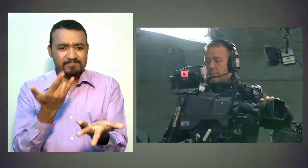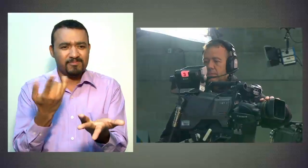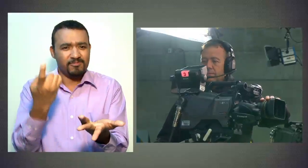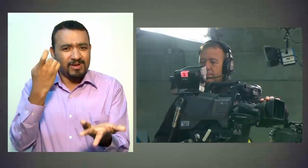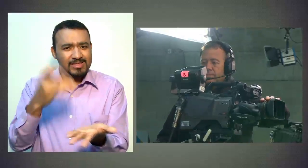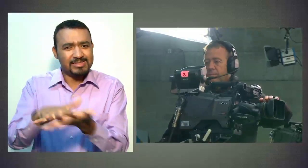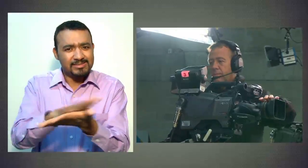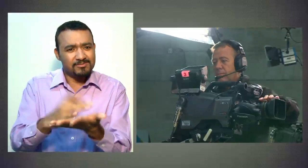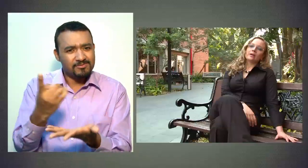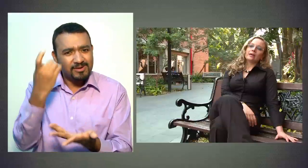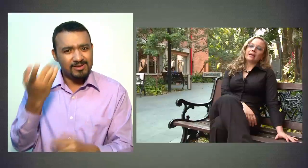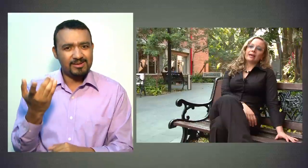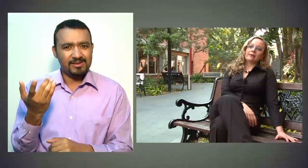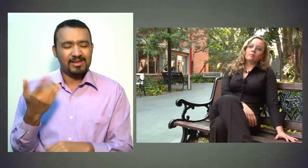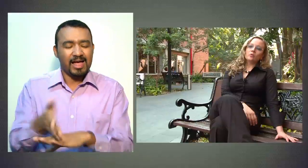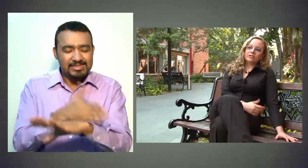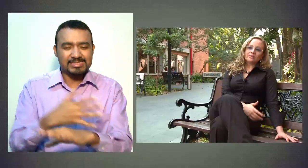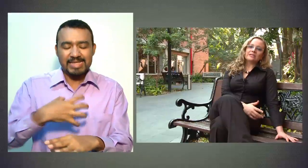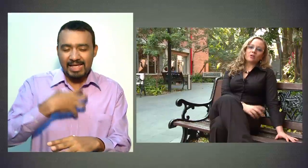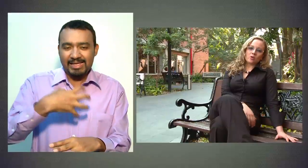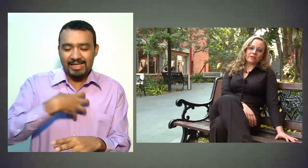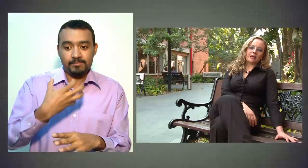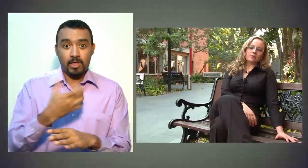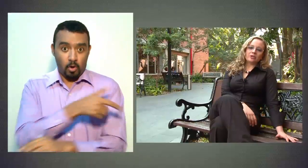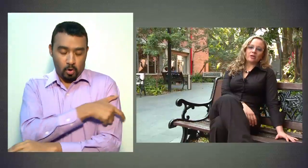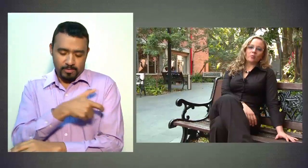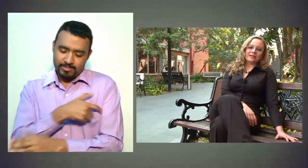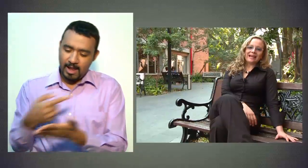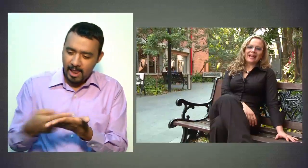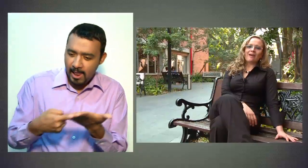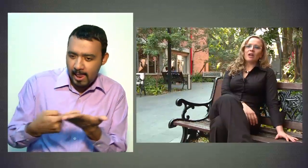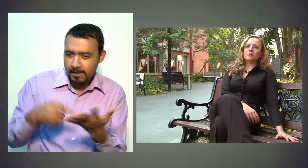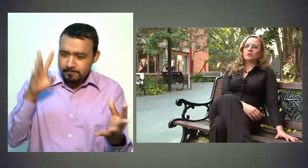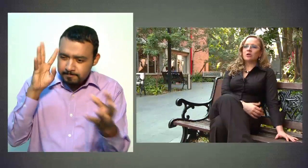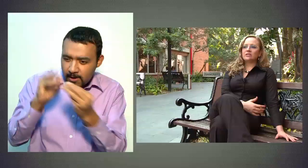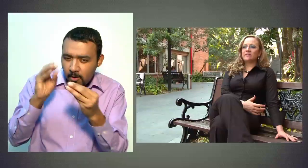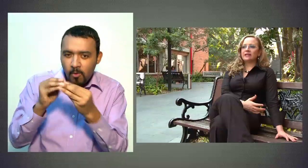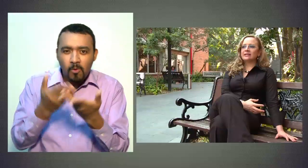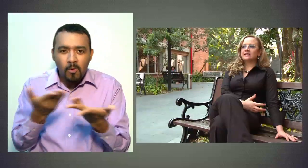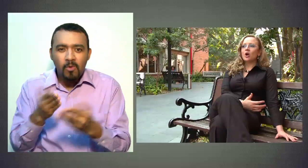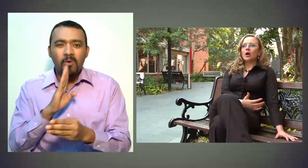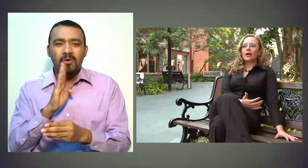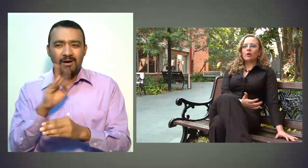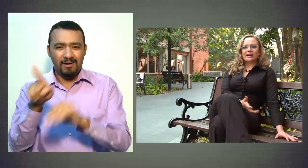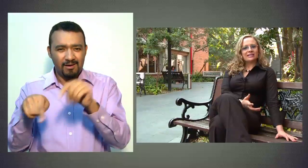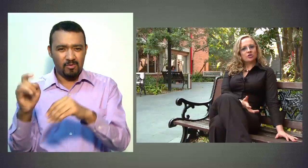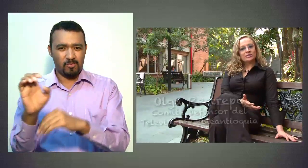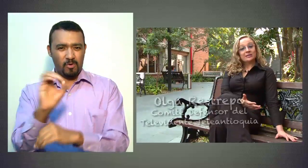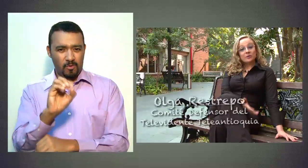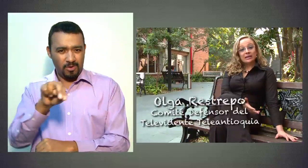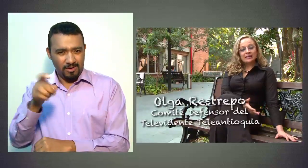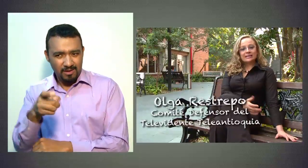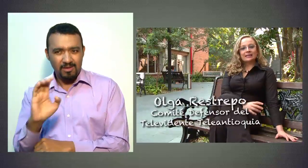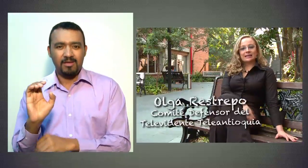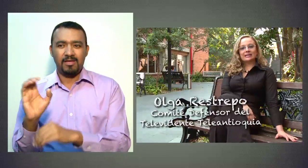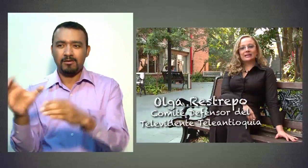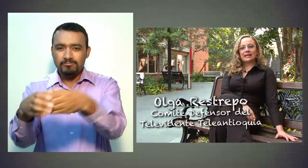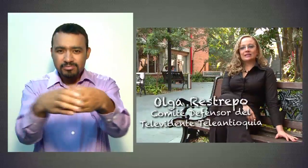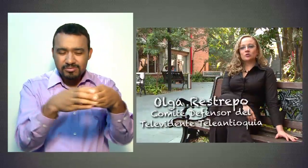este sistema. Muchas veces lo comentamos en el Comité, hablamos con las diferentes organizaciones civiles que atienden estos